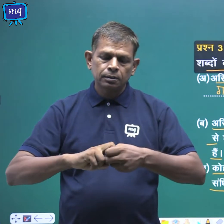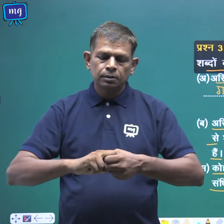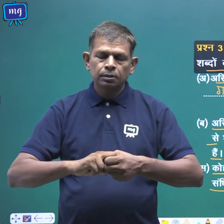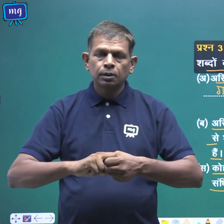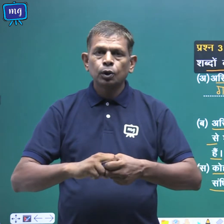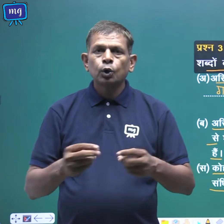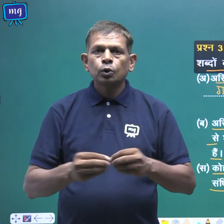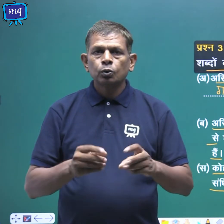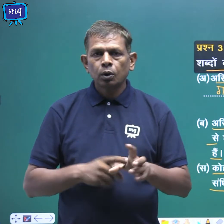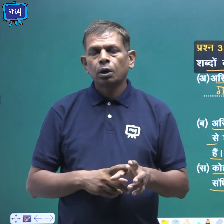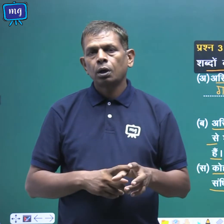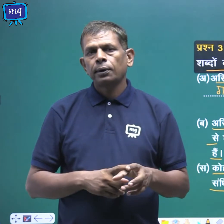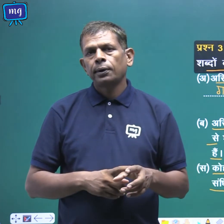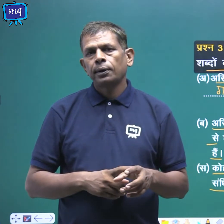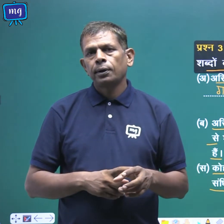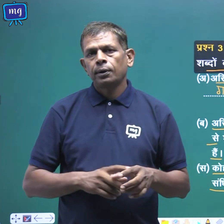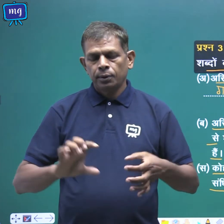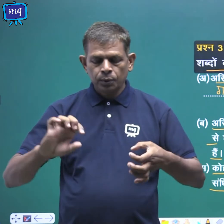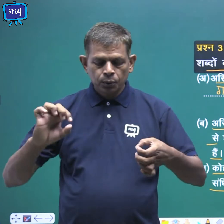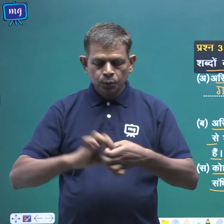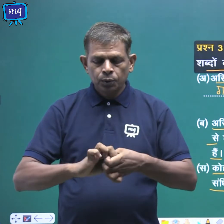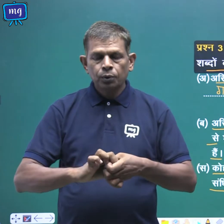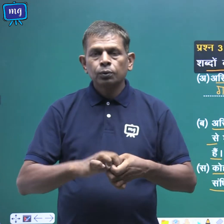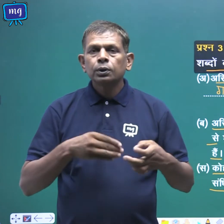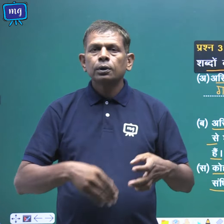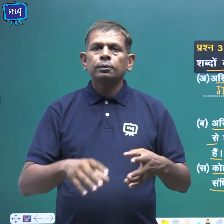जुड़ी होती हैं